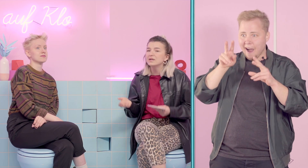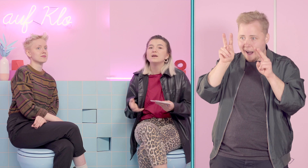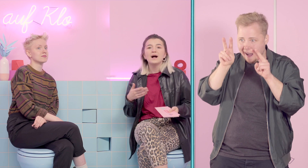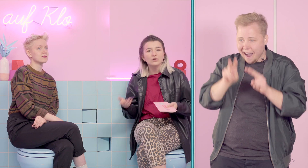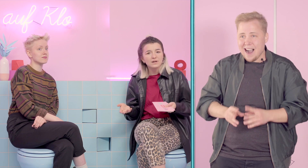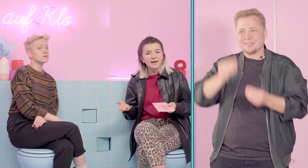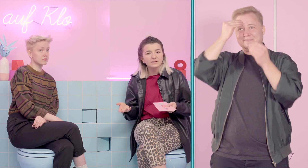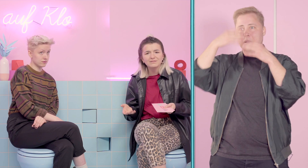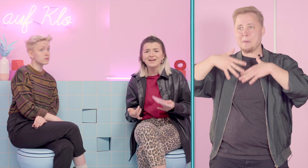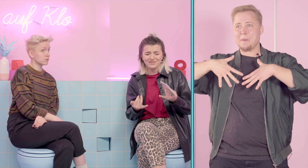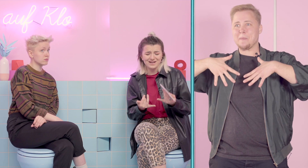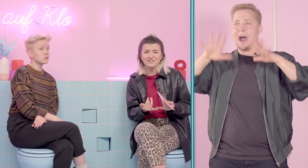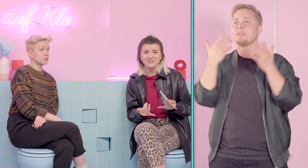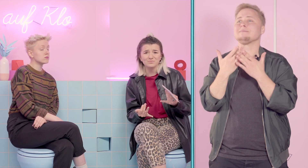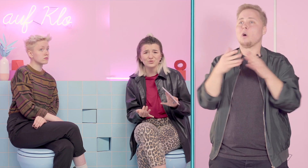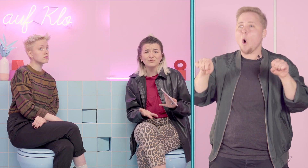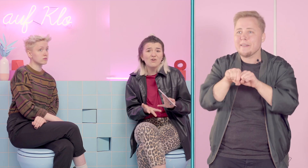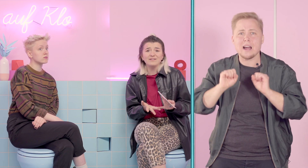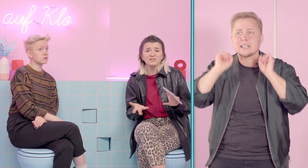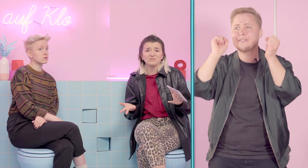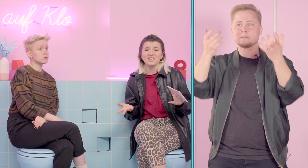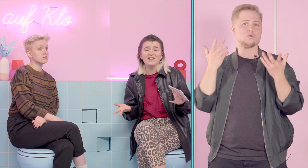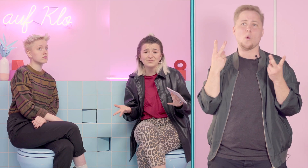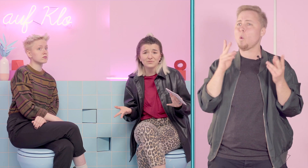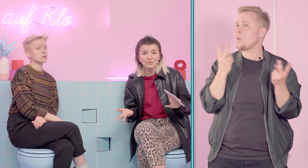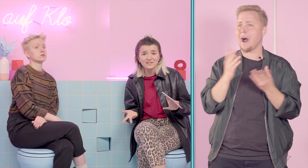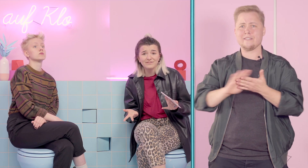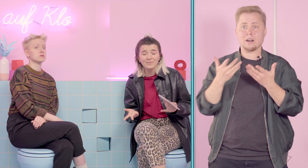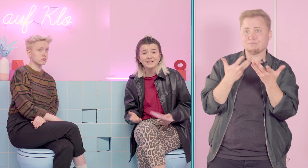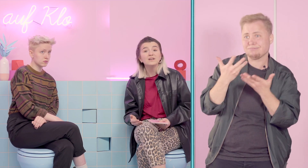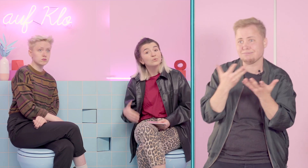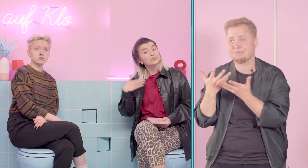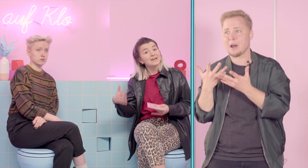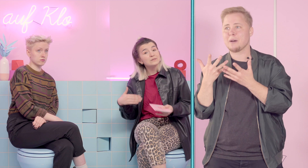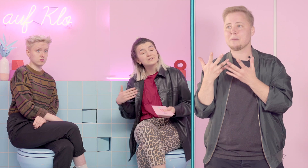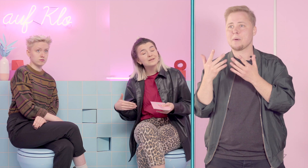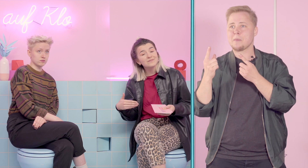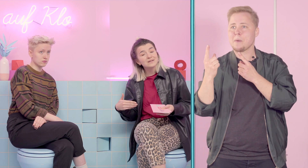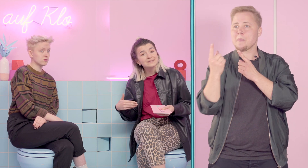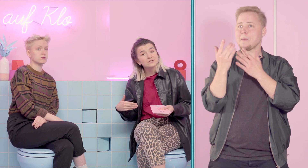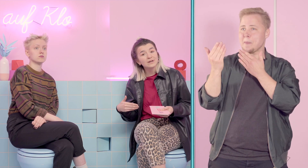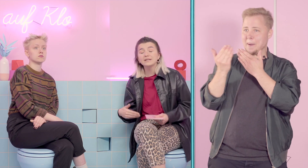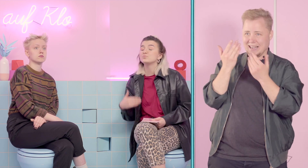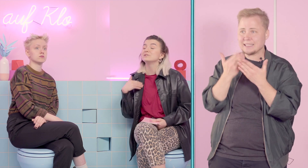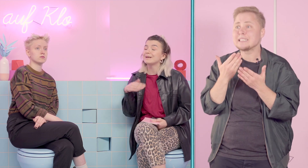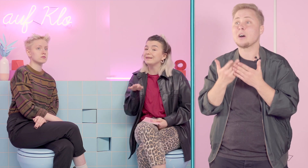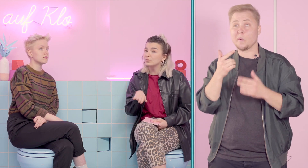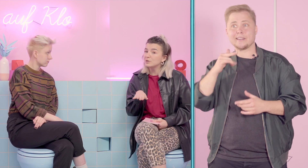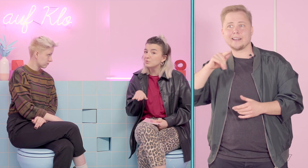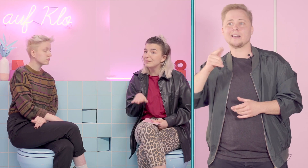halt online entweder Aktivismus oder auch einfach nur Unterhaltung oder whatever machen. Und so werden die uns dann immer wieder bei TikTok reingespült. Das habe ich zum Beispiel mal im